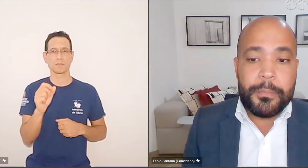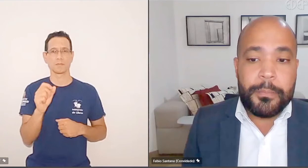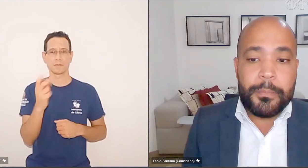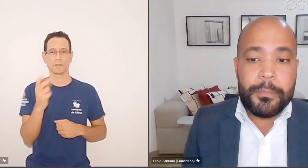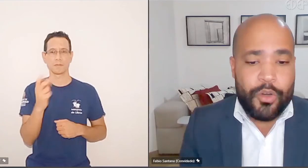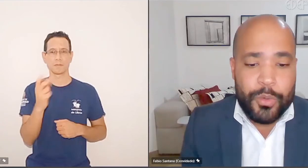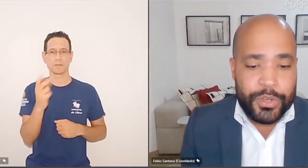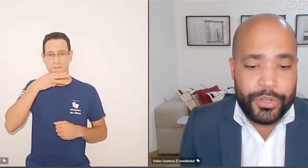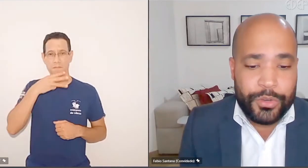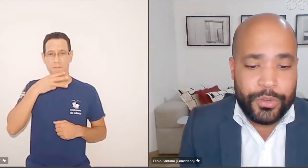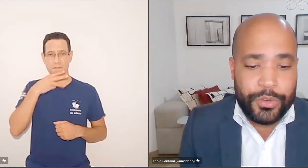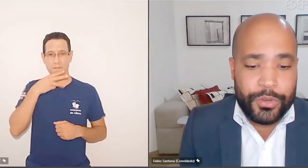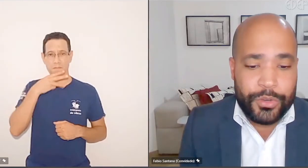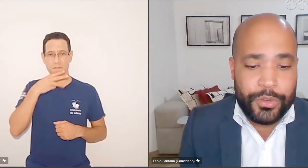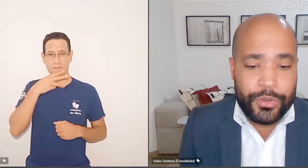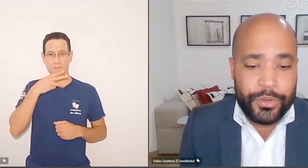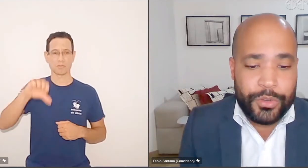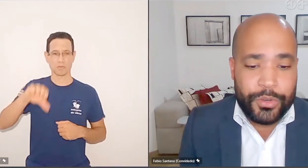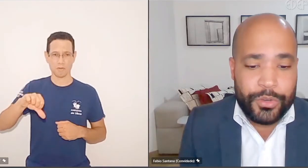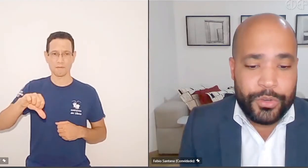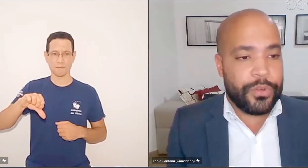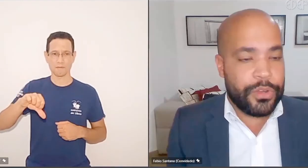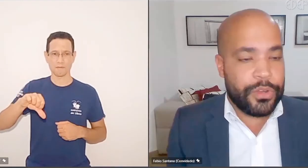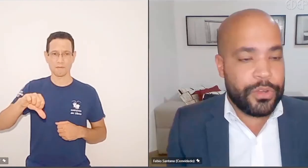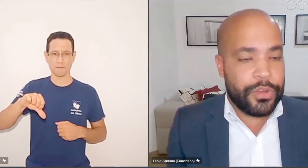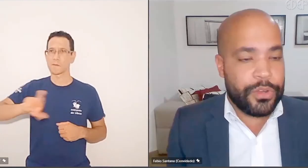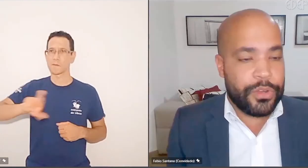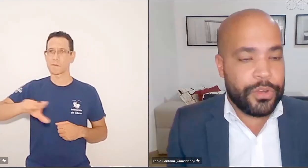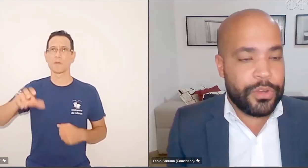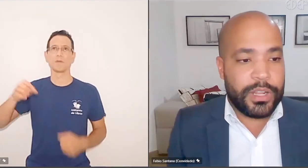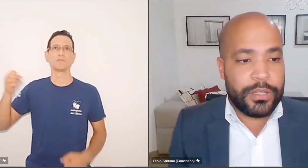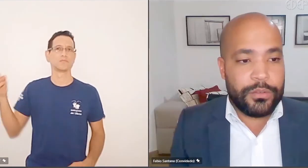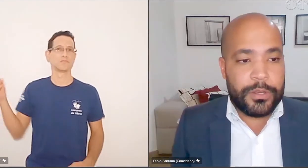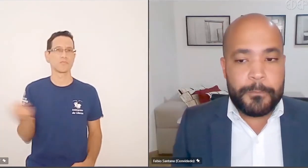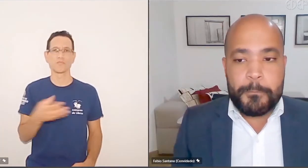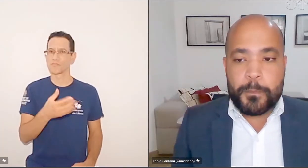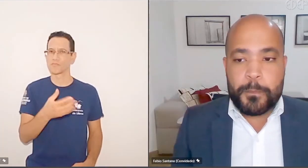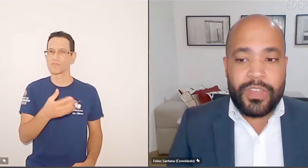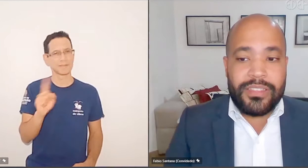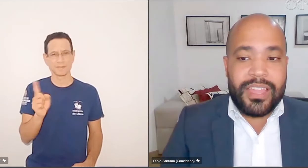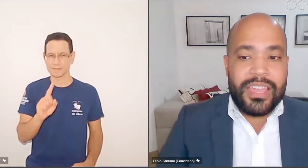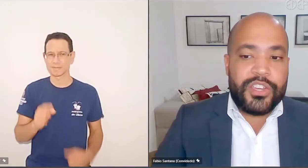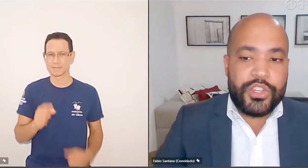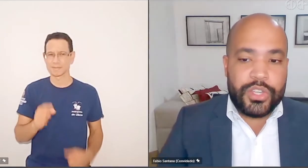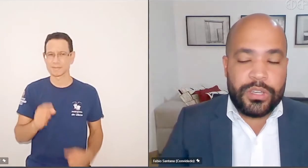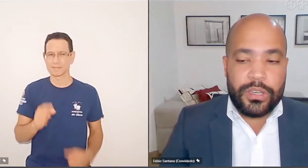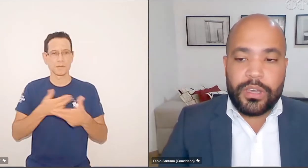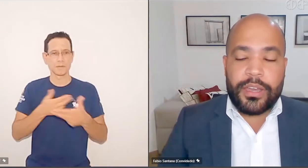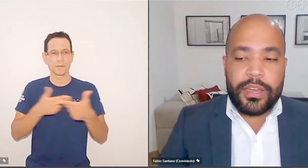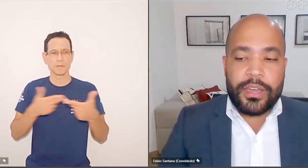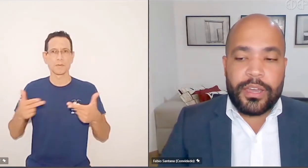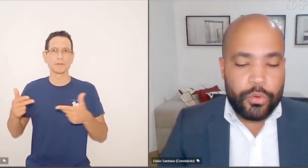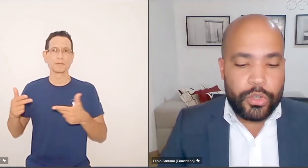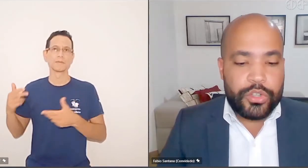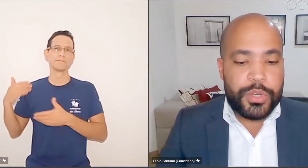2019, portanto, como foi dito aqui, não se trata de nada novo, nós estamos falando de algo que vem desde 2014,